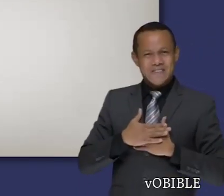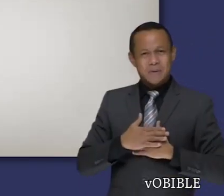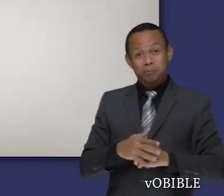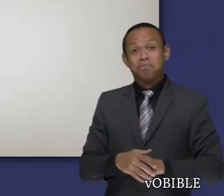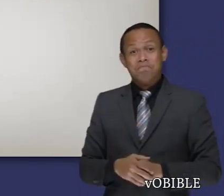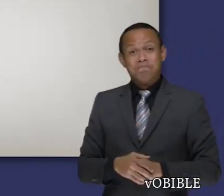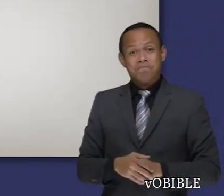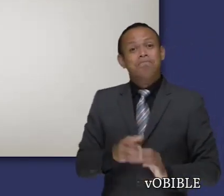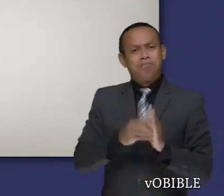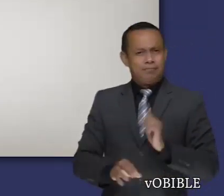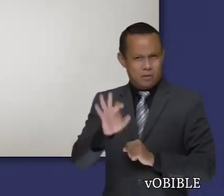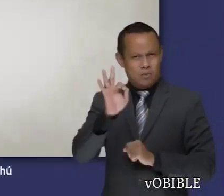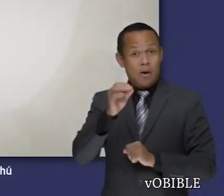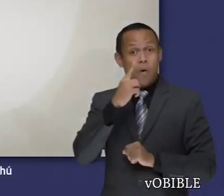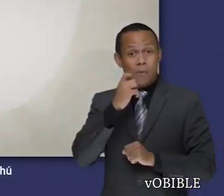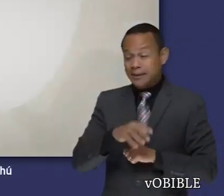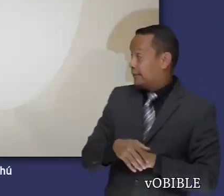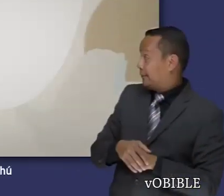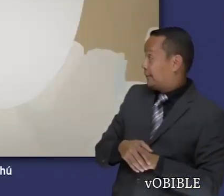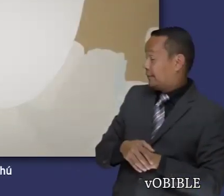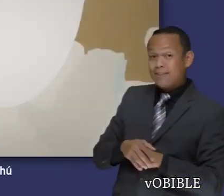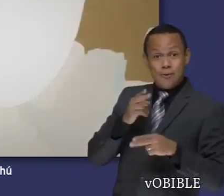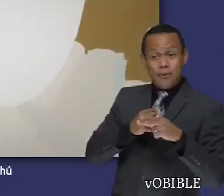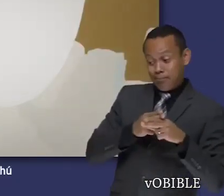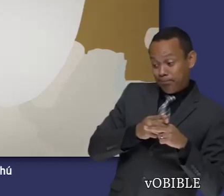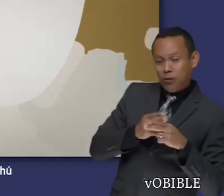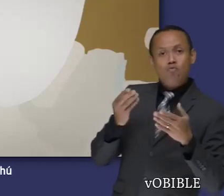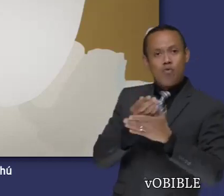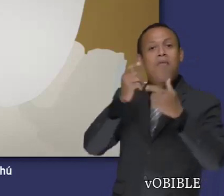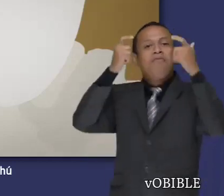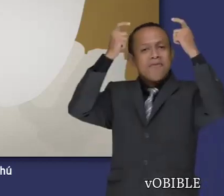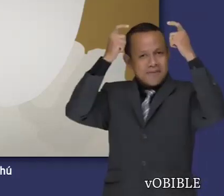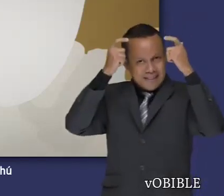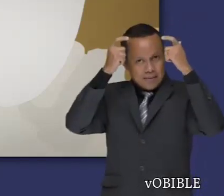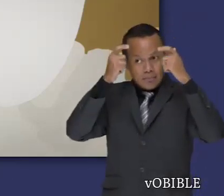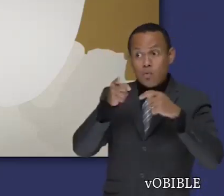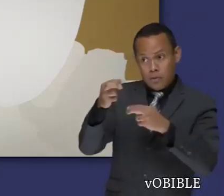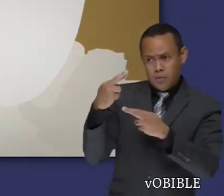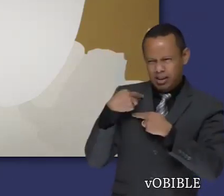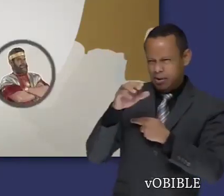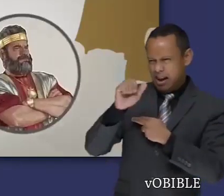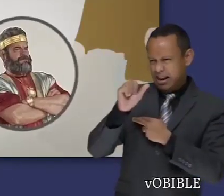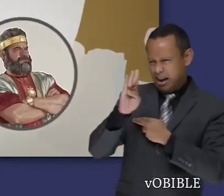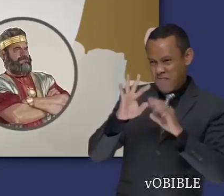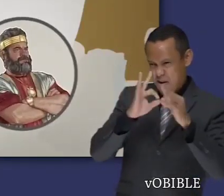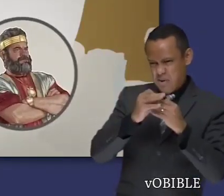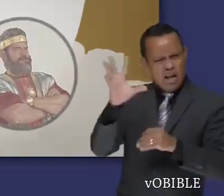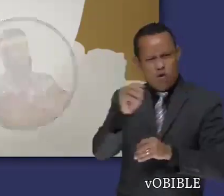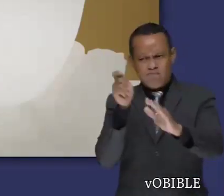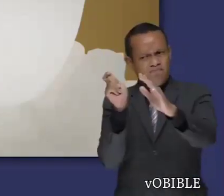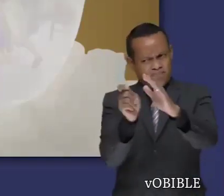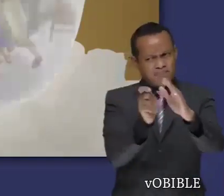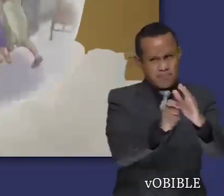En el capítulo 9, Jehú es ungido como rey de Israel, y se le ordena que mate a todos los de la casa de